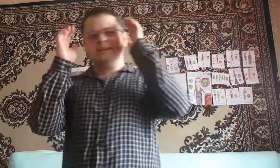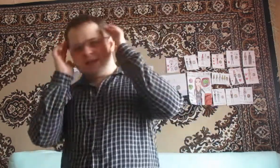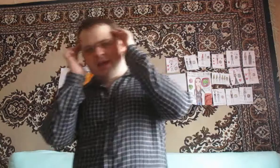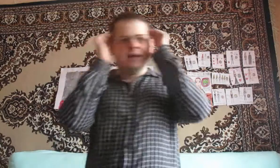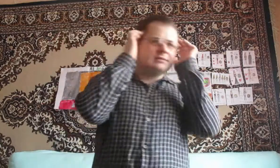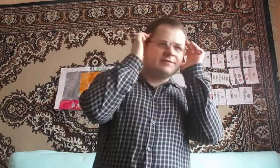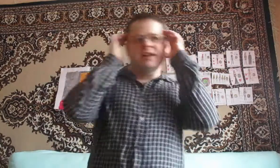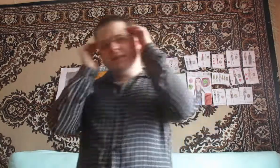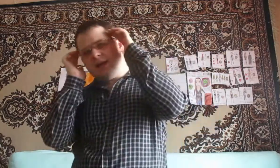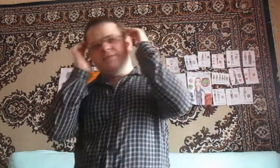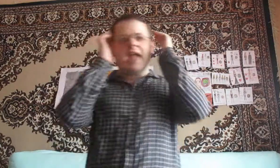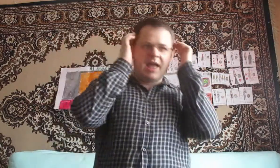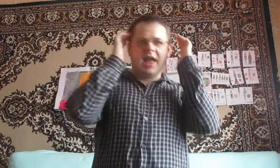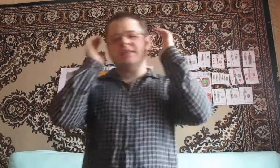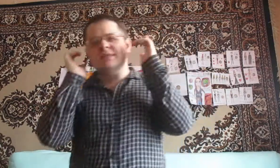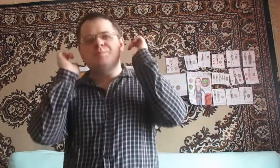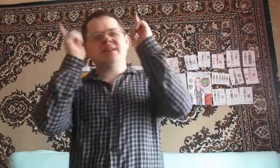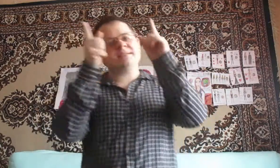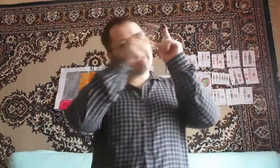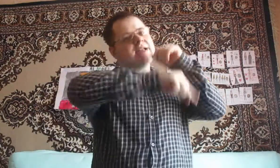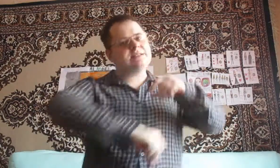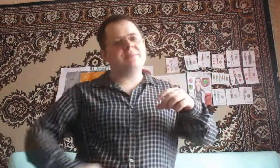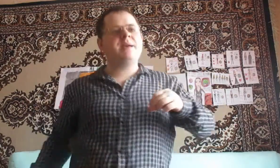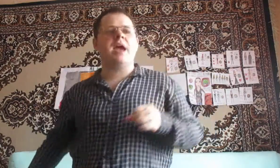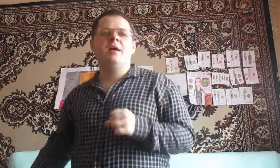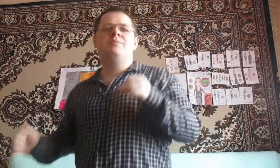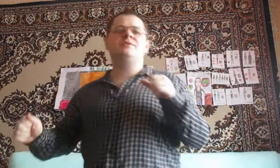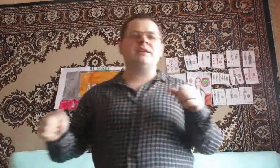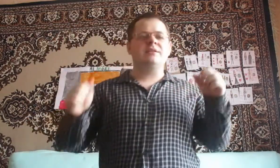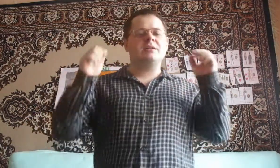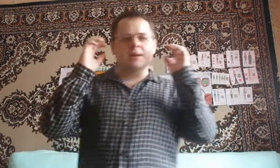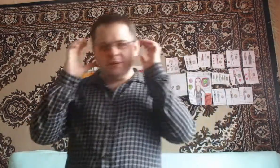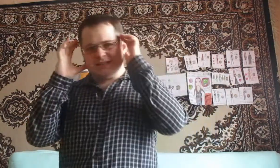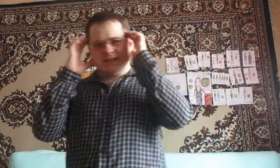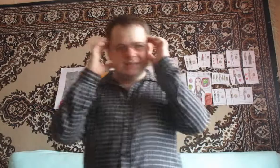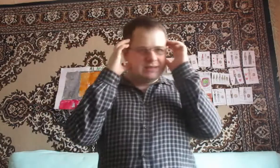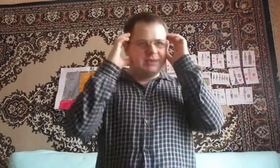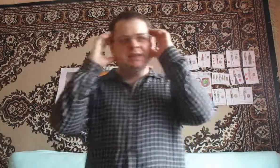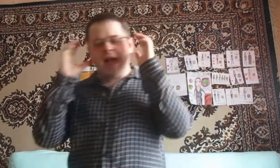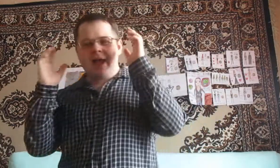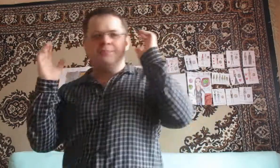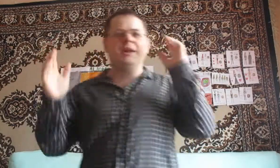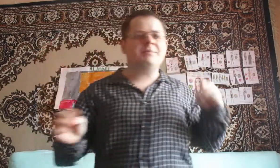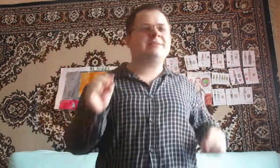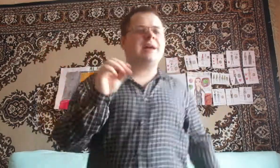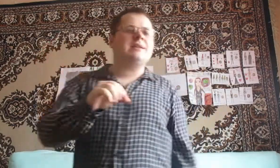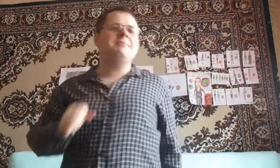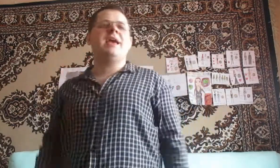Постоянно в голове Постоянно песня о тебе Будто кто-то присадил меня и примотал ко мне